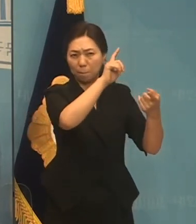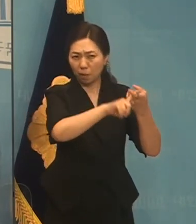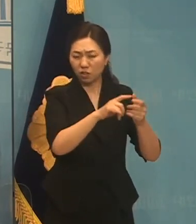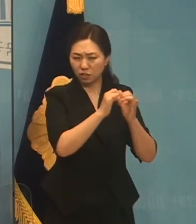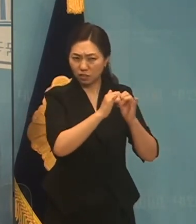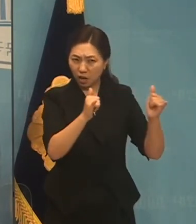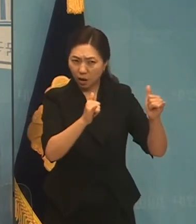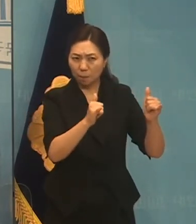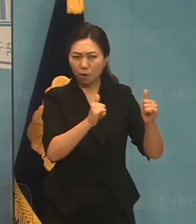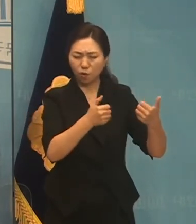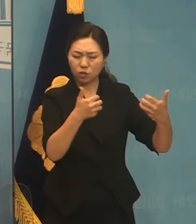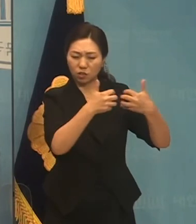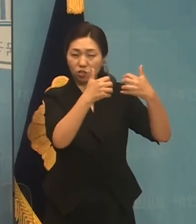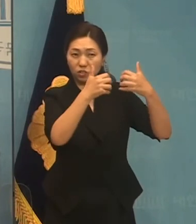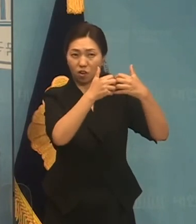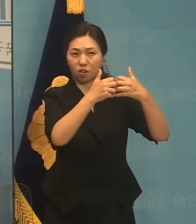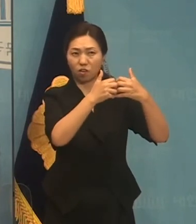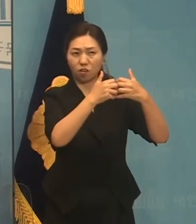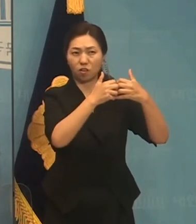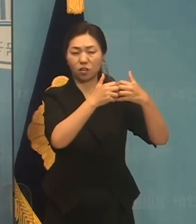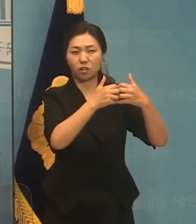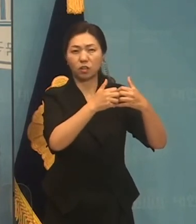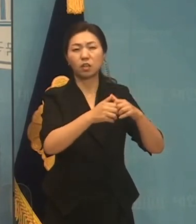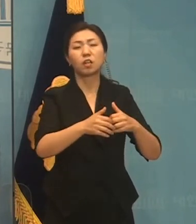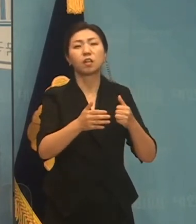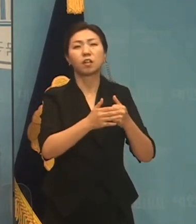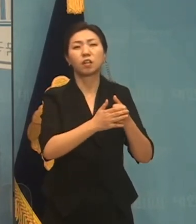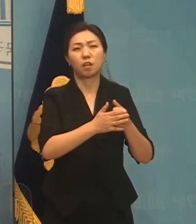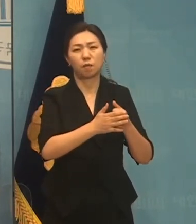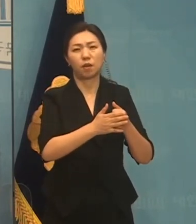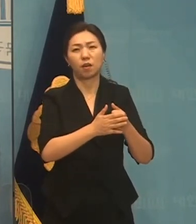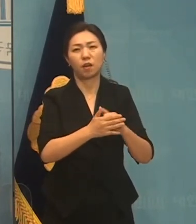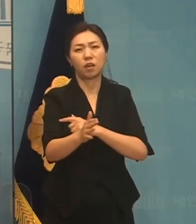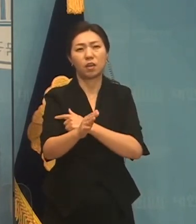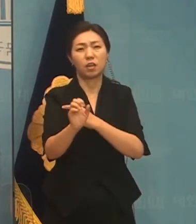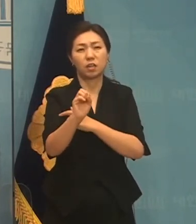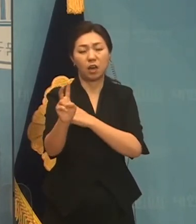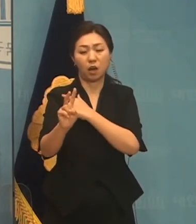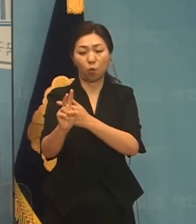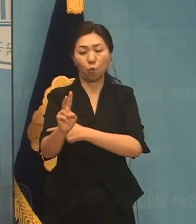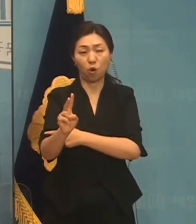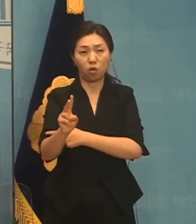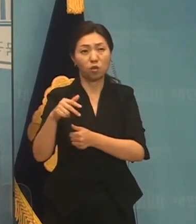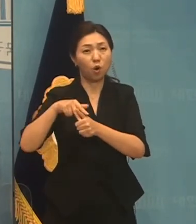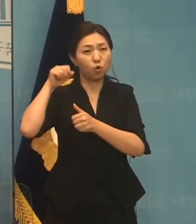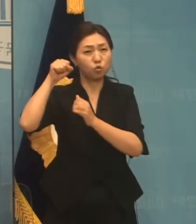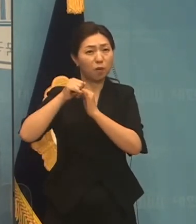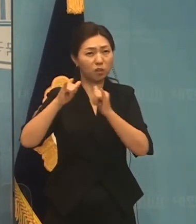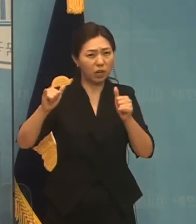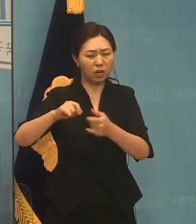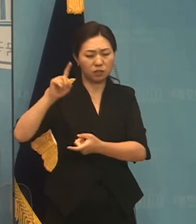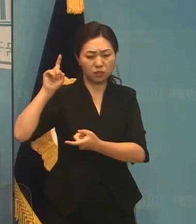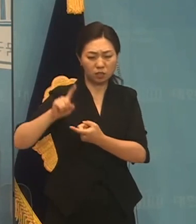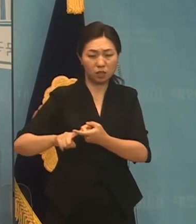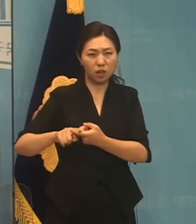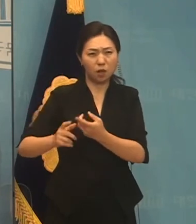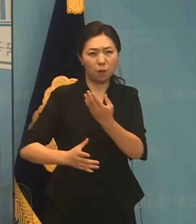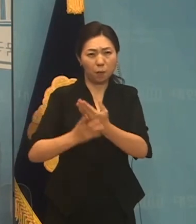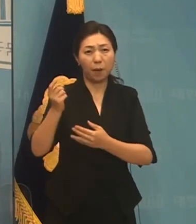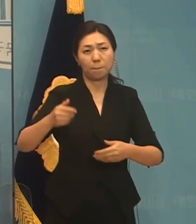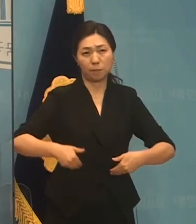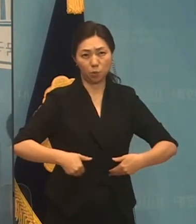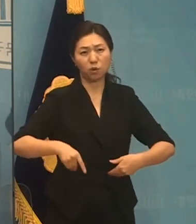전쟁에서 약관 후반은 누가 되는지 간에 반드시 날아가야 됩니다. 그러니까 그 전 과정을 하면서 장기표 동지가